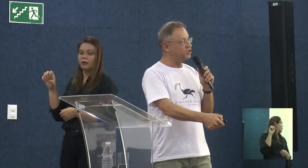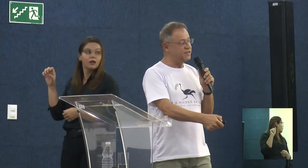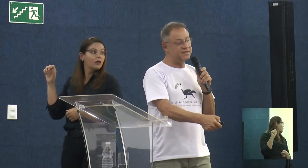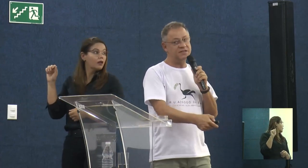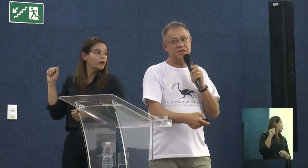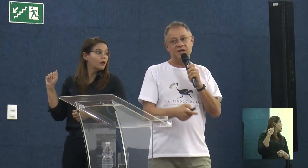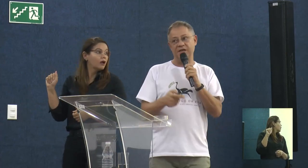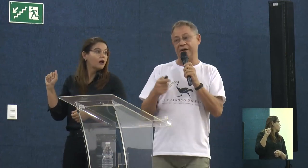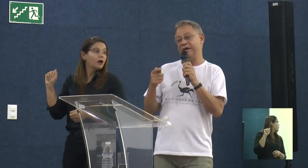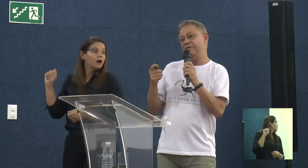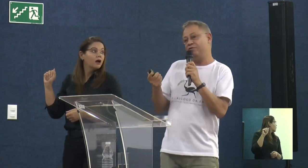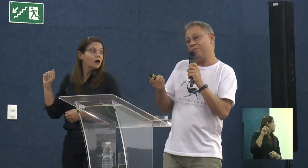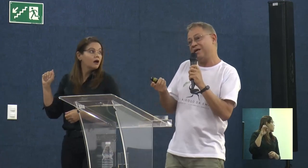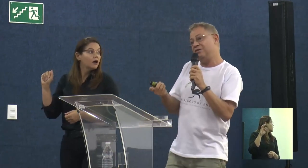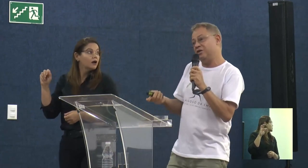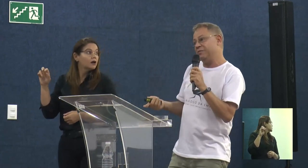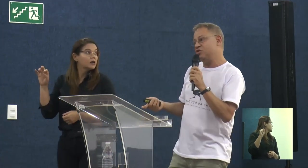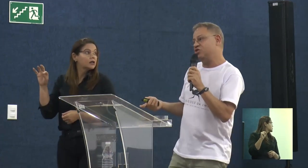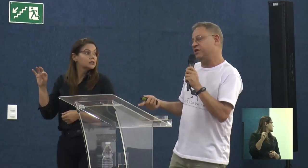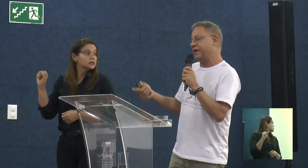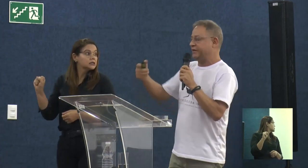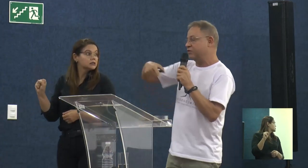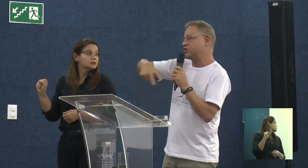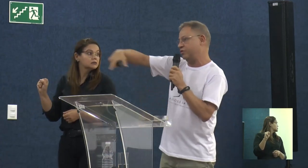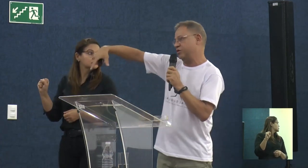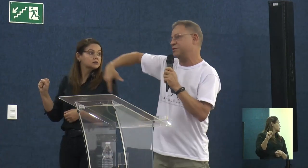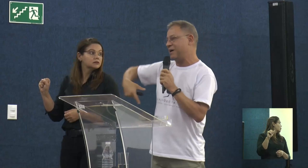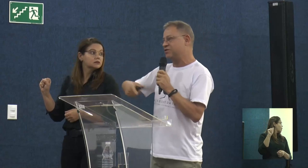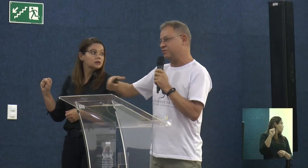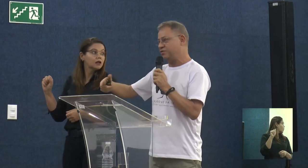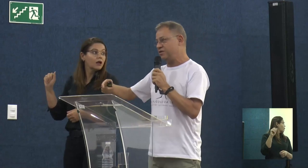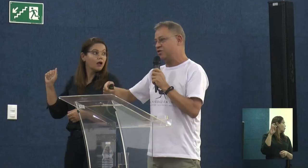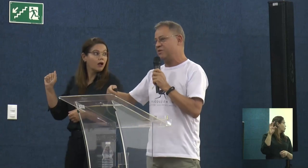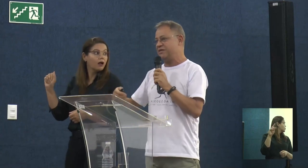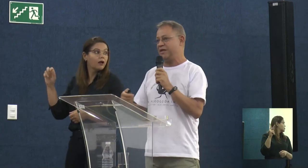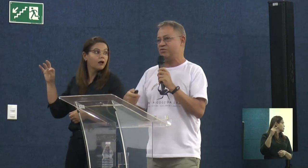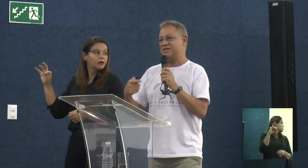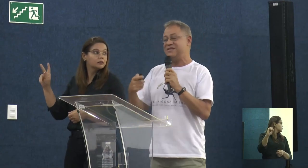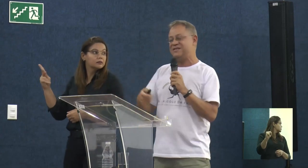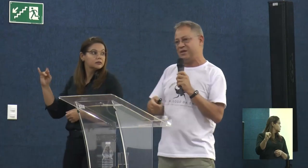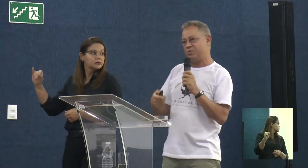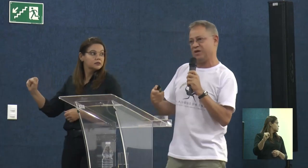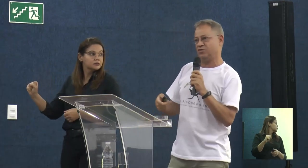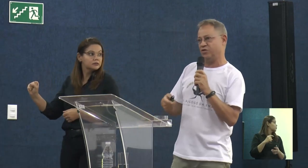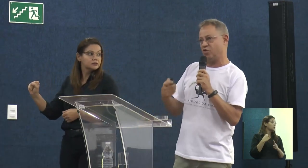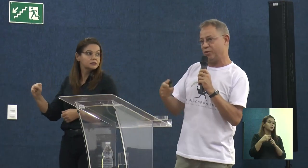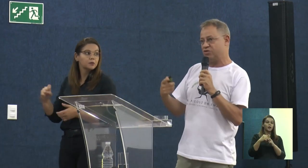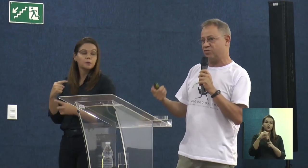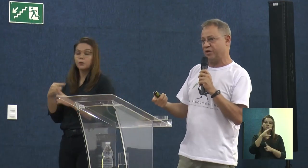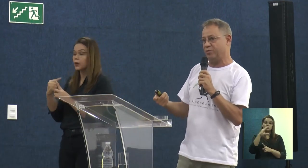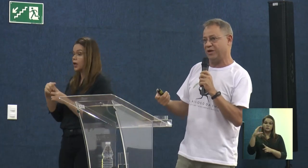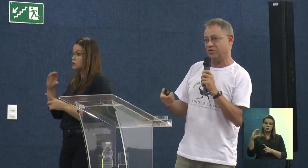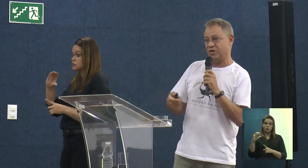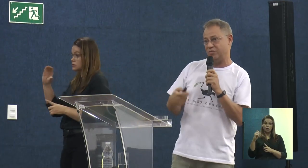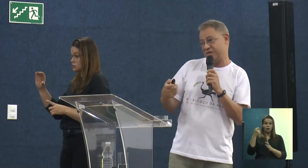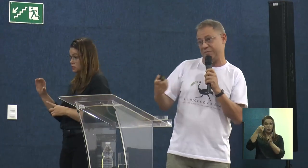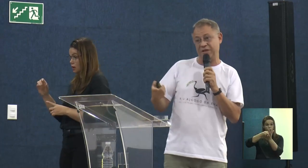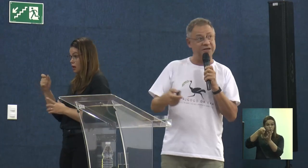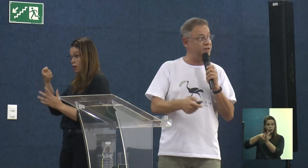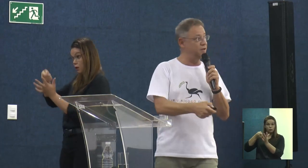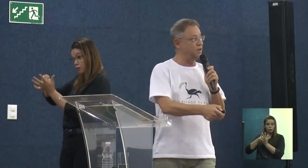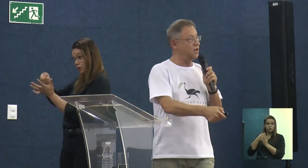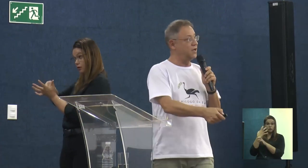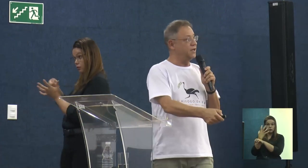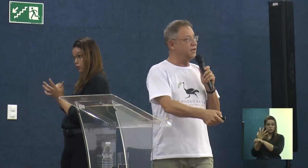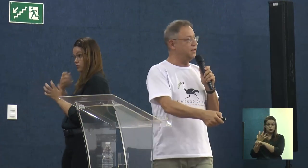de EATIS, ele formado em termos de, não só um espaço físico, mas ele é um CC obrigatório, um componente do clube obrigatório, uma